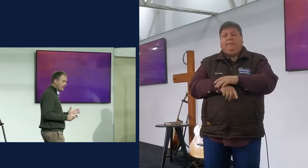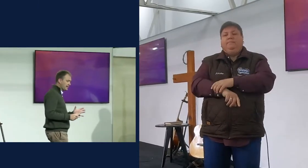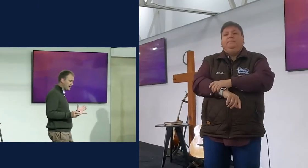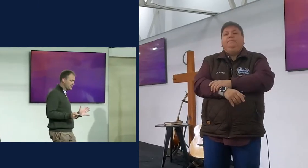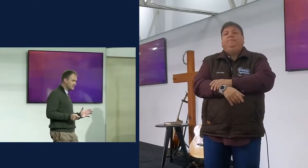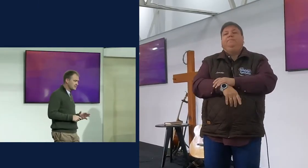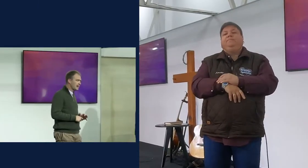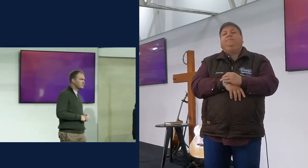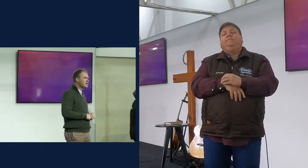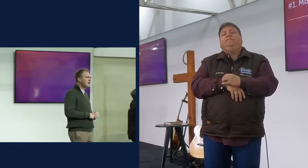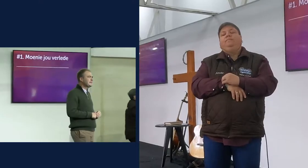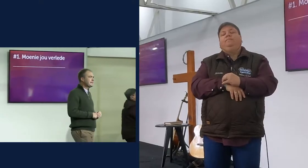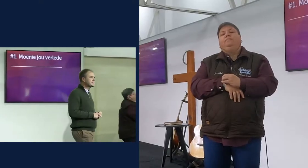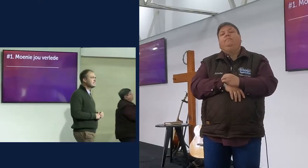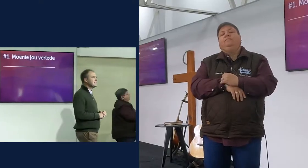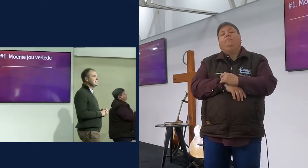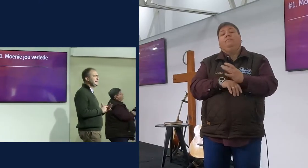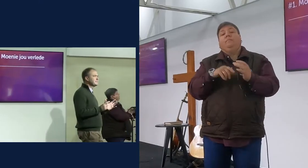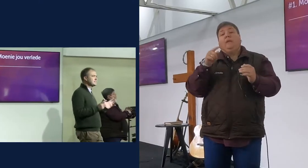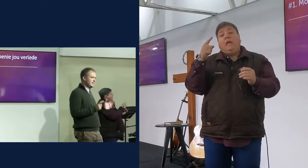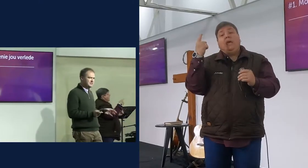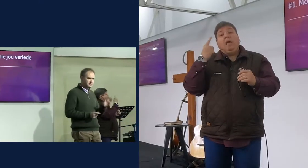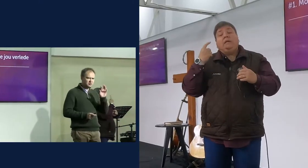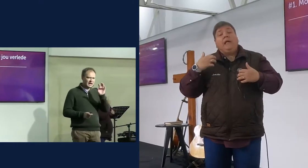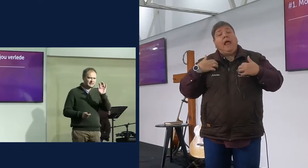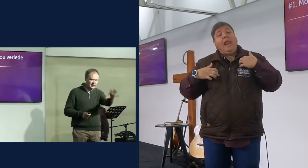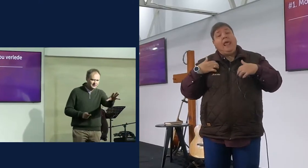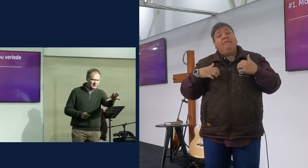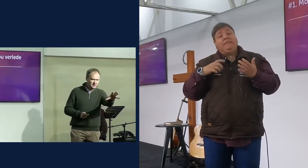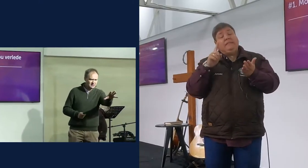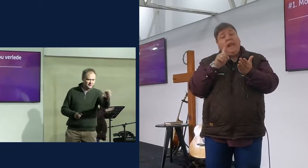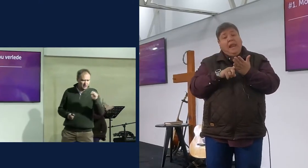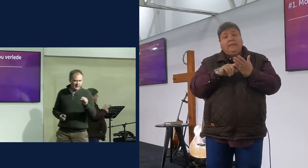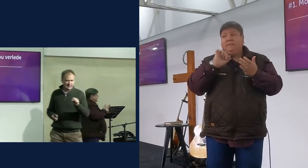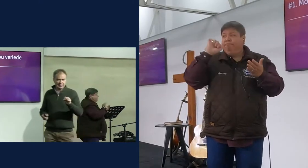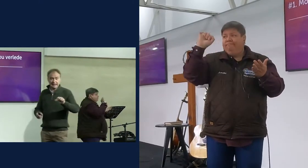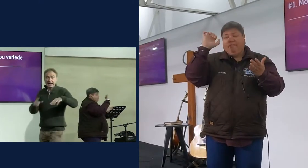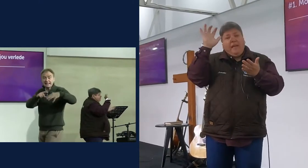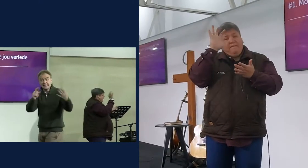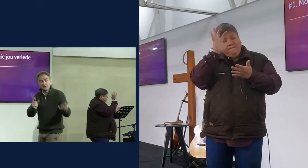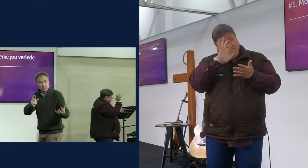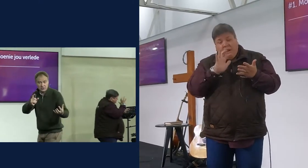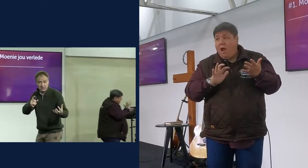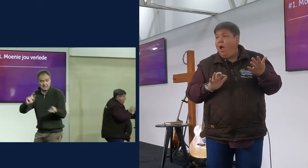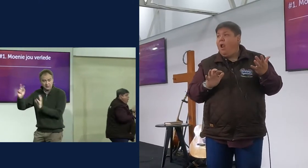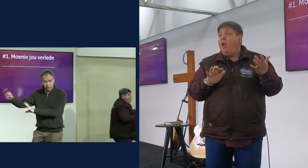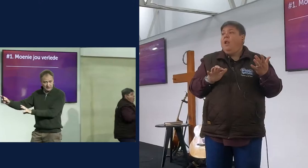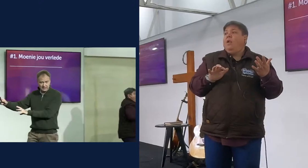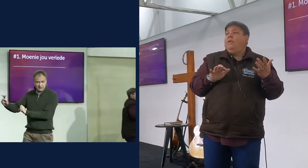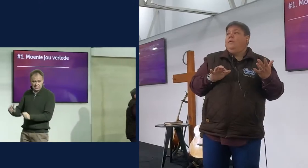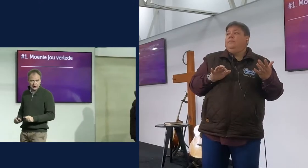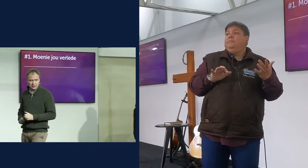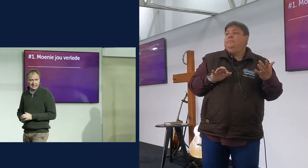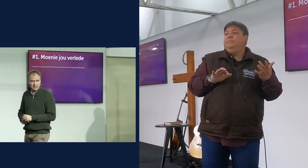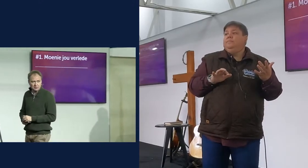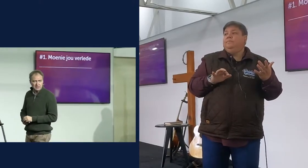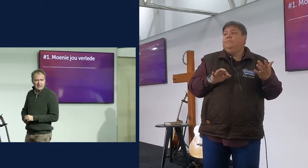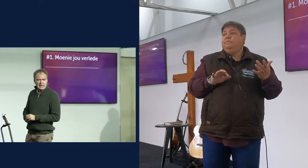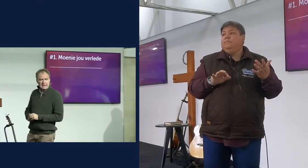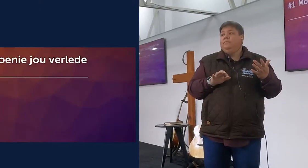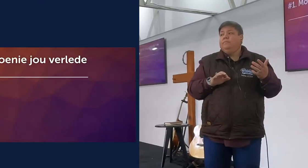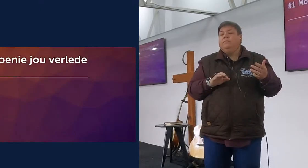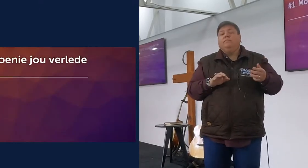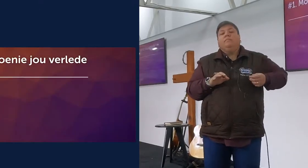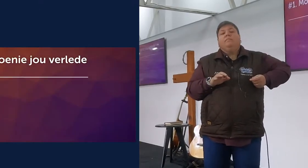julle hierdie raamwerke recht, kan julle skryf, die eerste levensles, wat ons uit Jefta sy verhaal uit kan leer, uit hierdie deel wat ons nou gelees het, volgende week gaan ons anna goed uithaal,